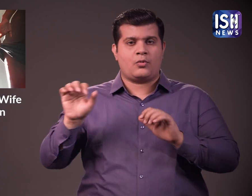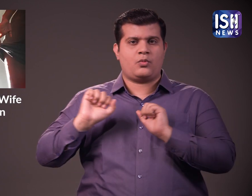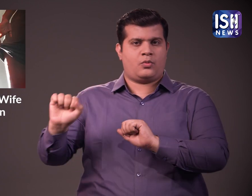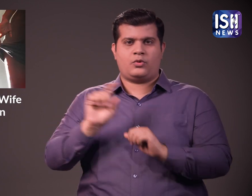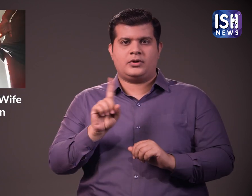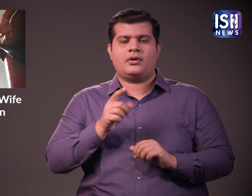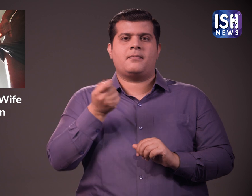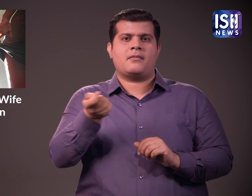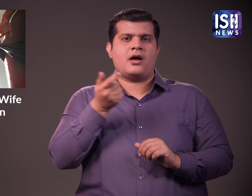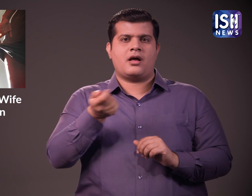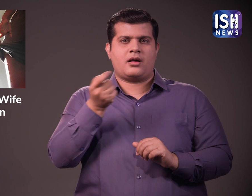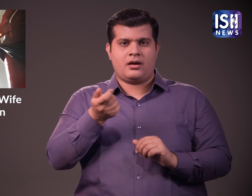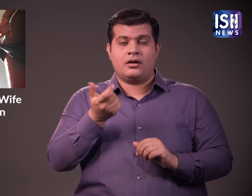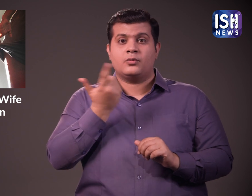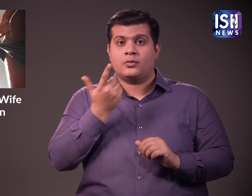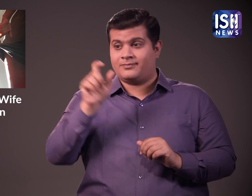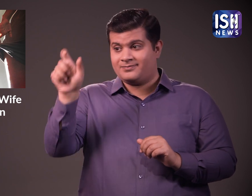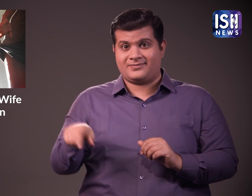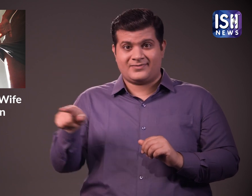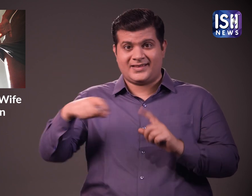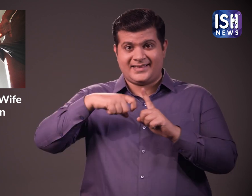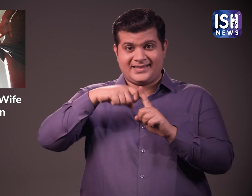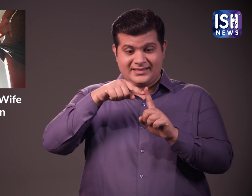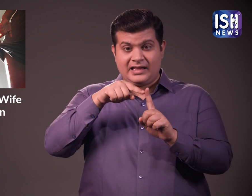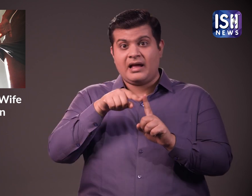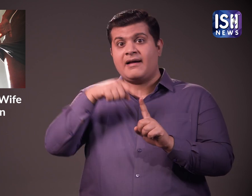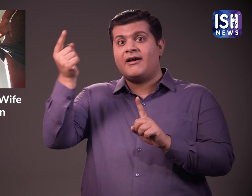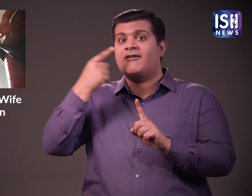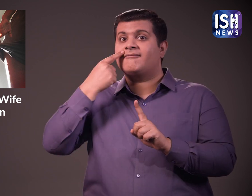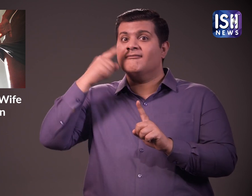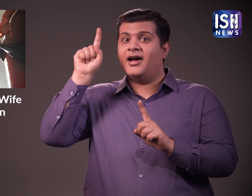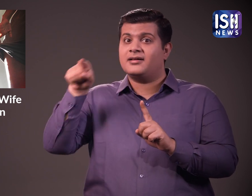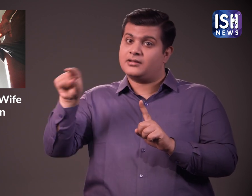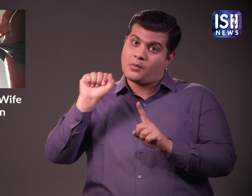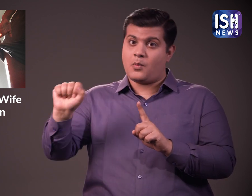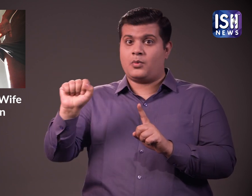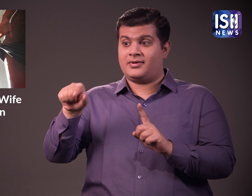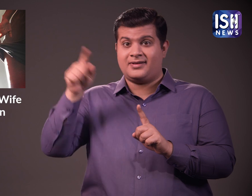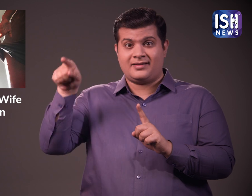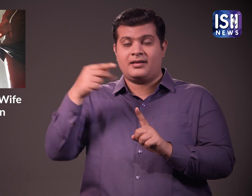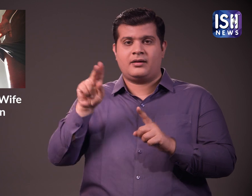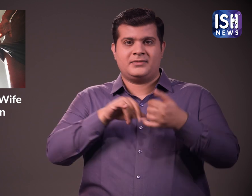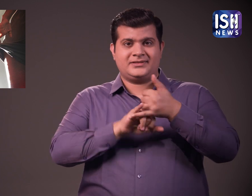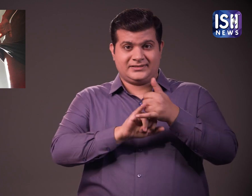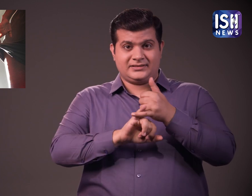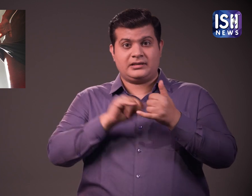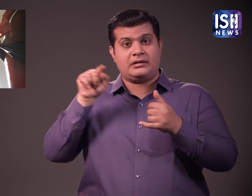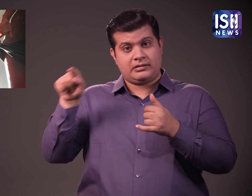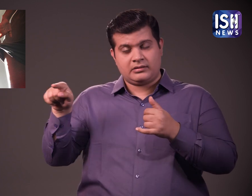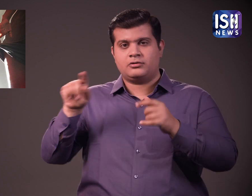दुकान को प्रभाकरन के ससुर सेलवा मूर्थी को कुमार नाम के व्यक्ति द्वारा पांच साल की